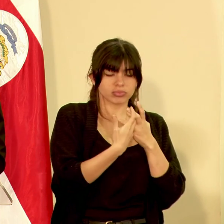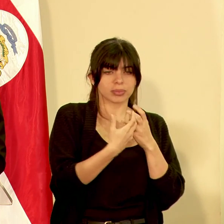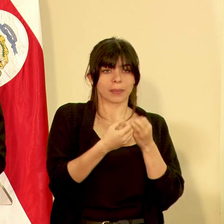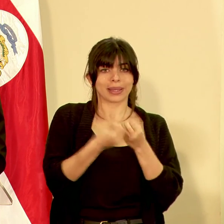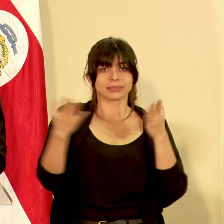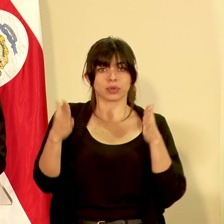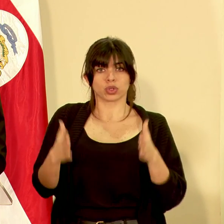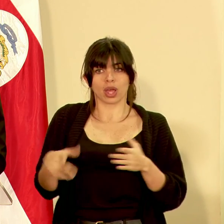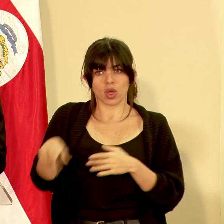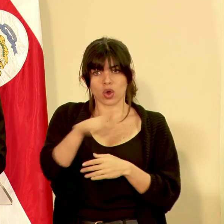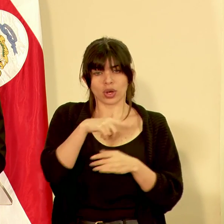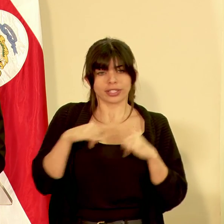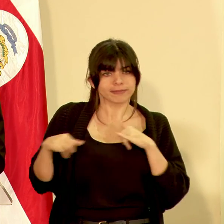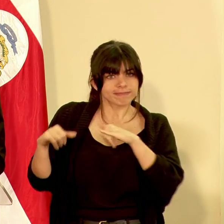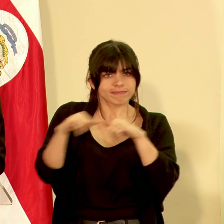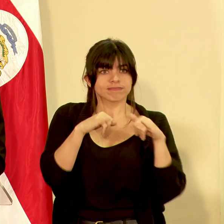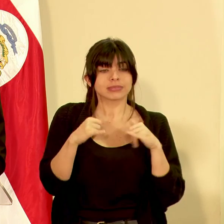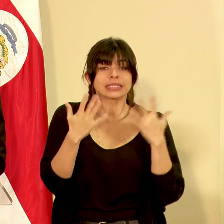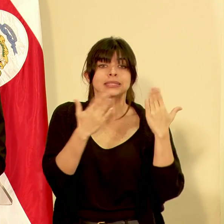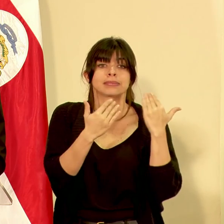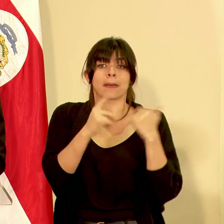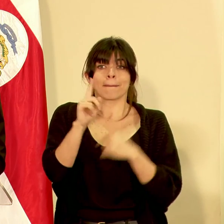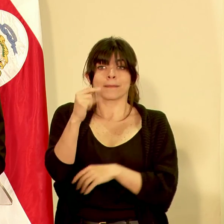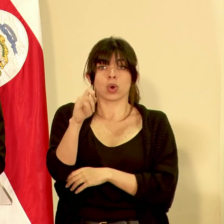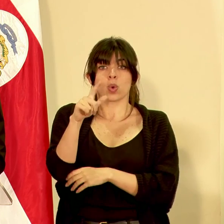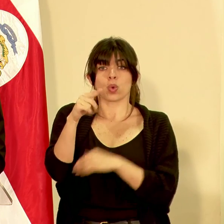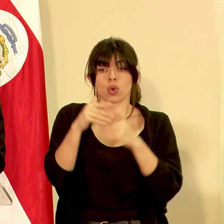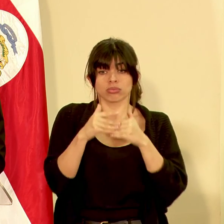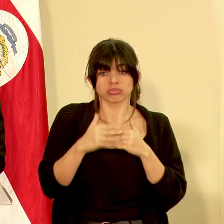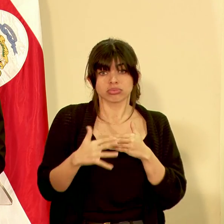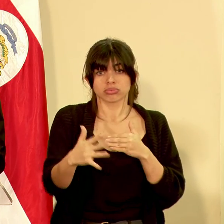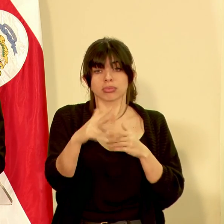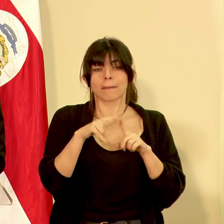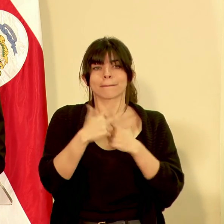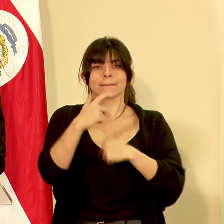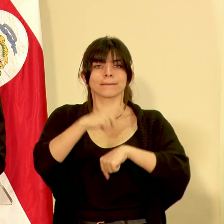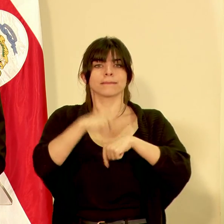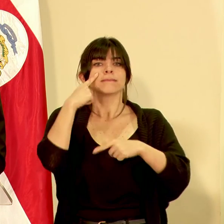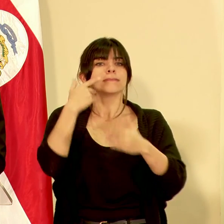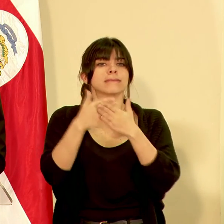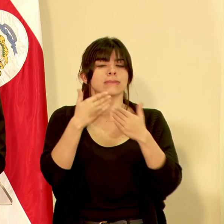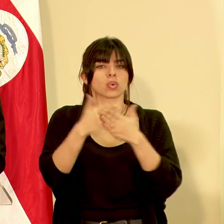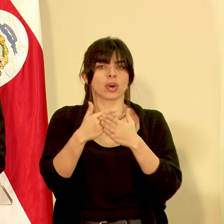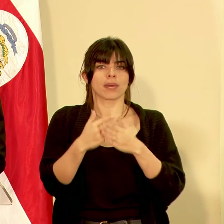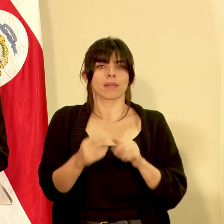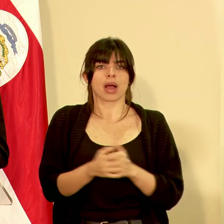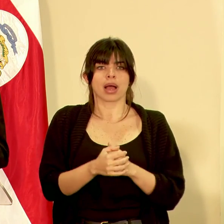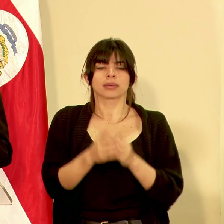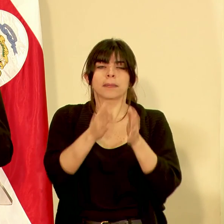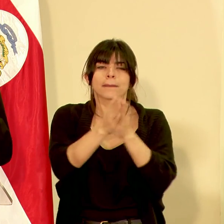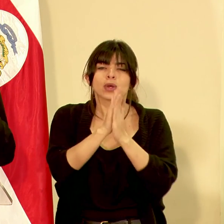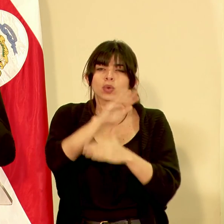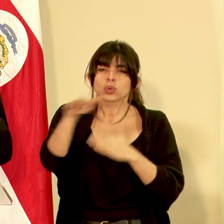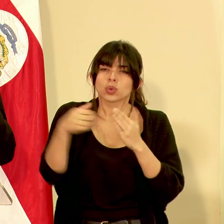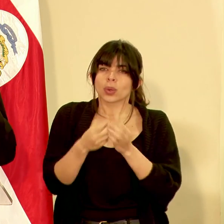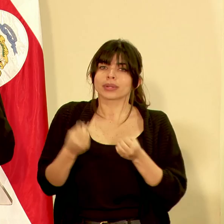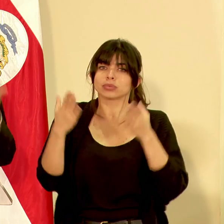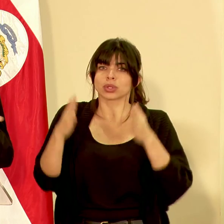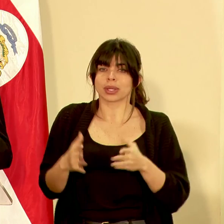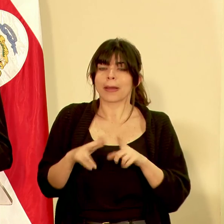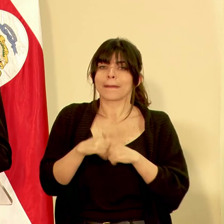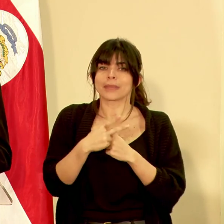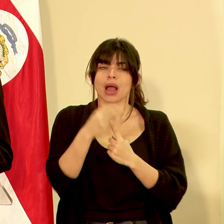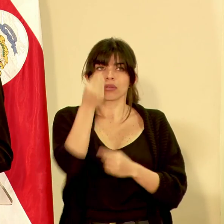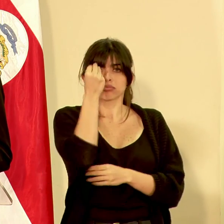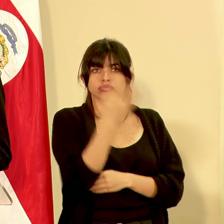propiamente esperamos que a partir del primero de junio iniciar con un periodo de prueba le estamos pidiendo a los exportadores que empiecen así a